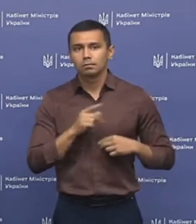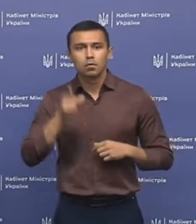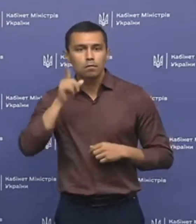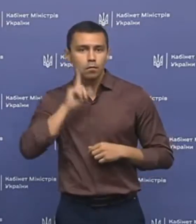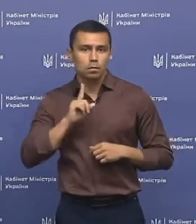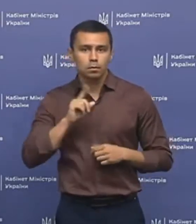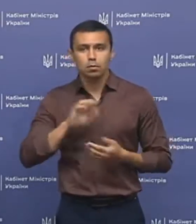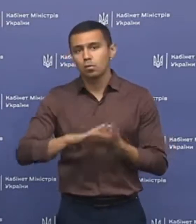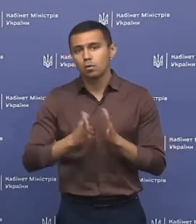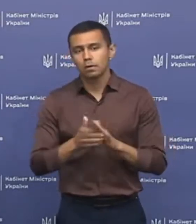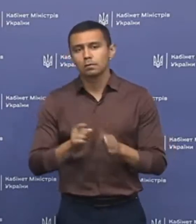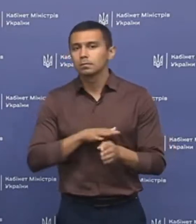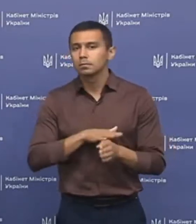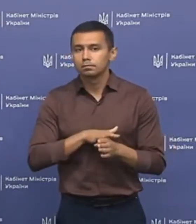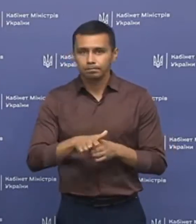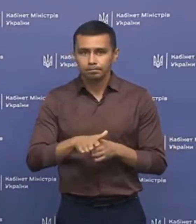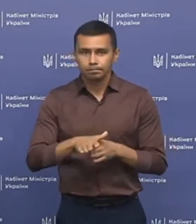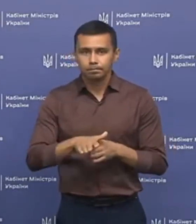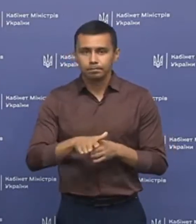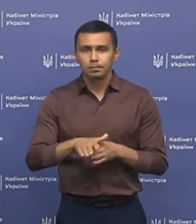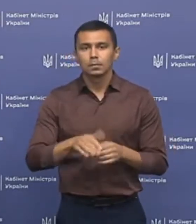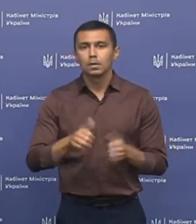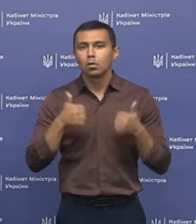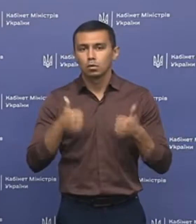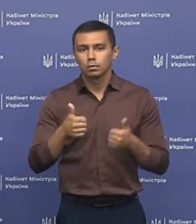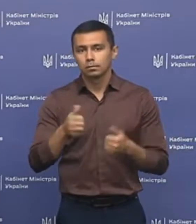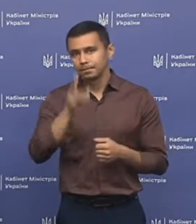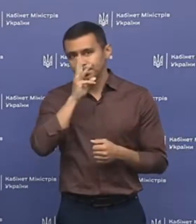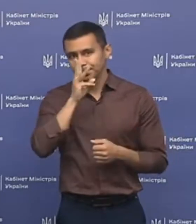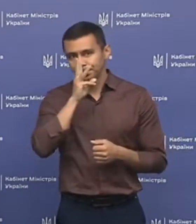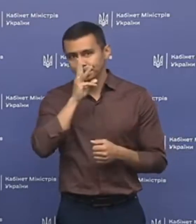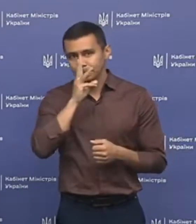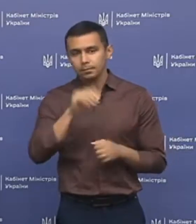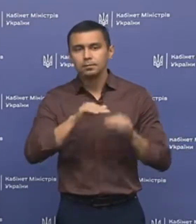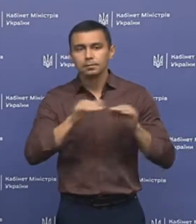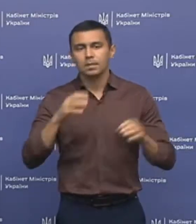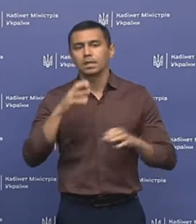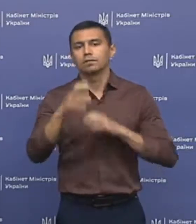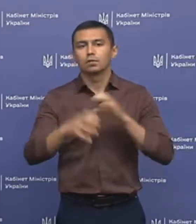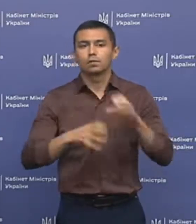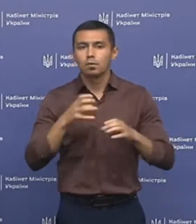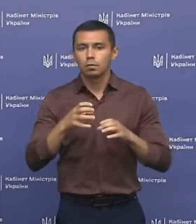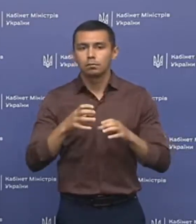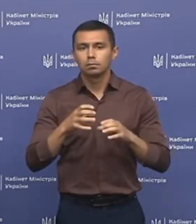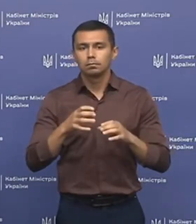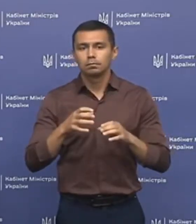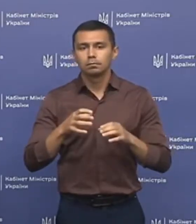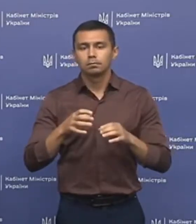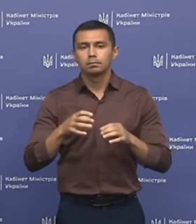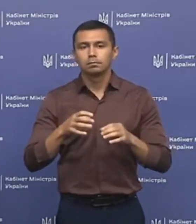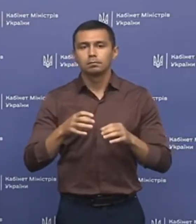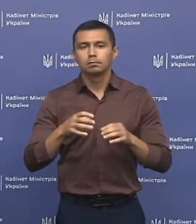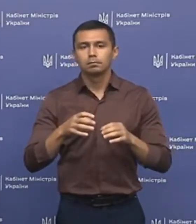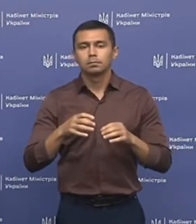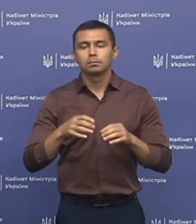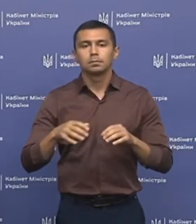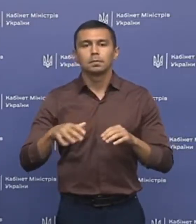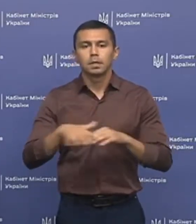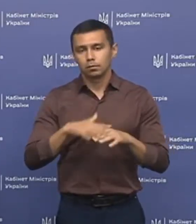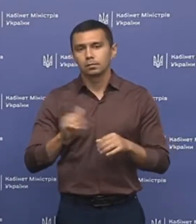комфортних умовах, із абсолютною, хорошою заробітною платою на рівні світового ринку заробітних плат.